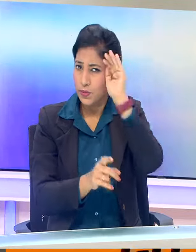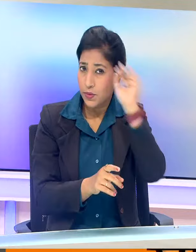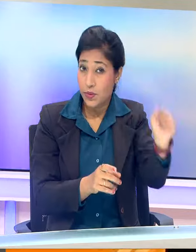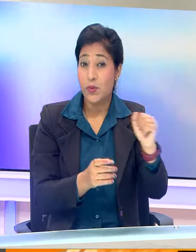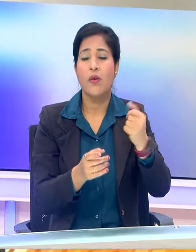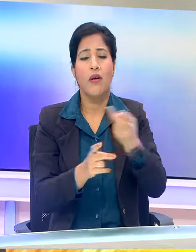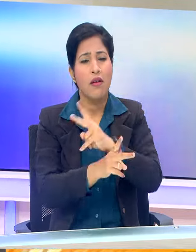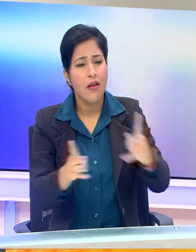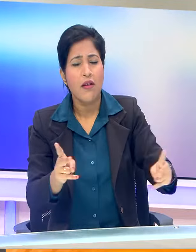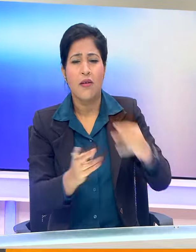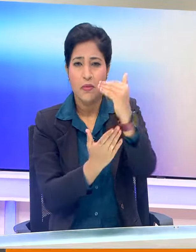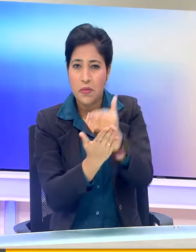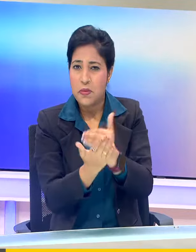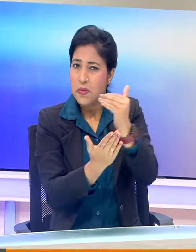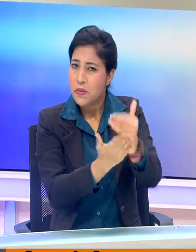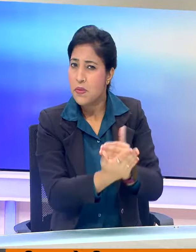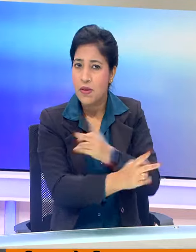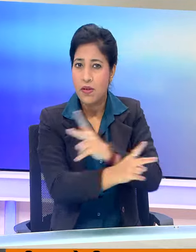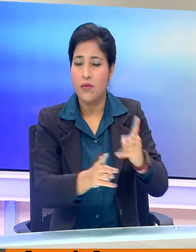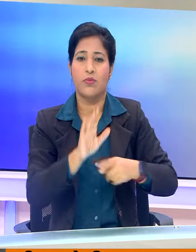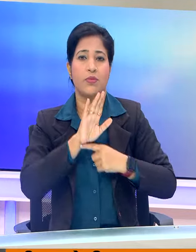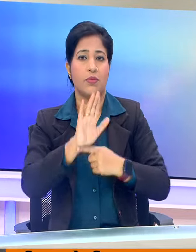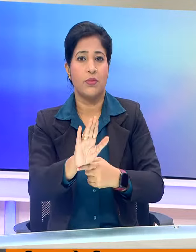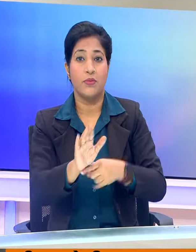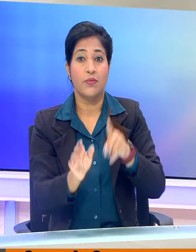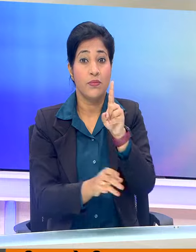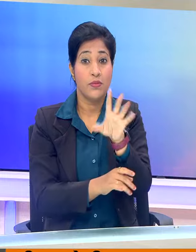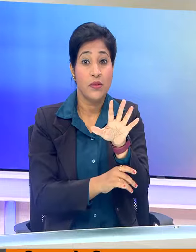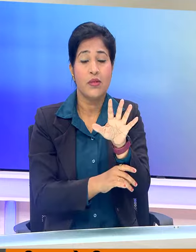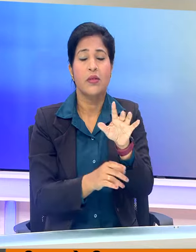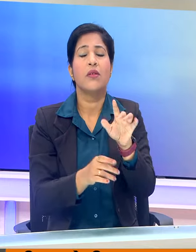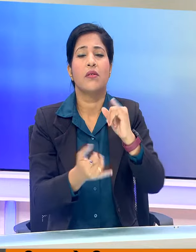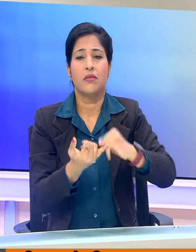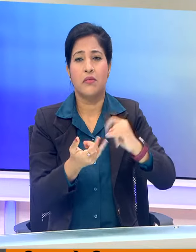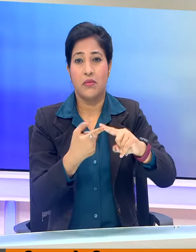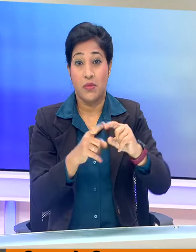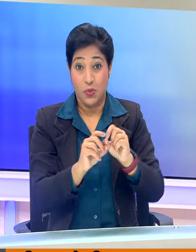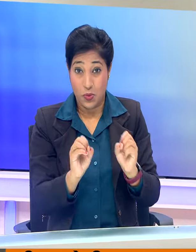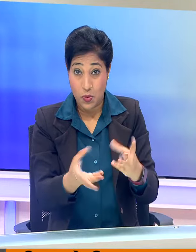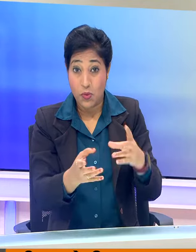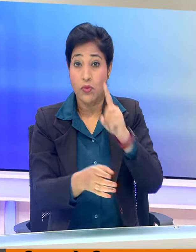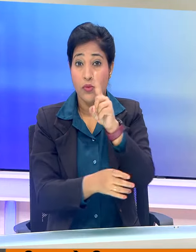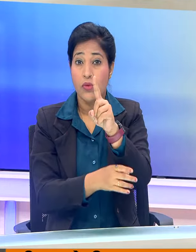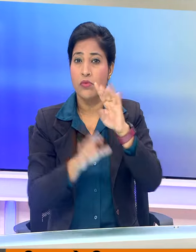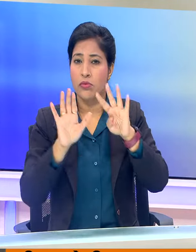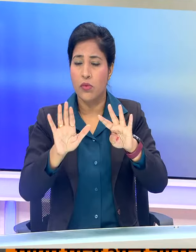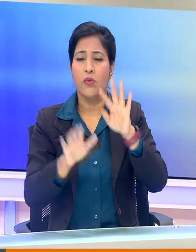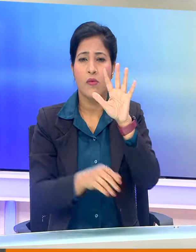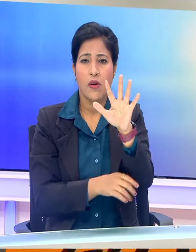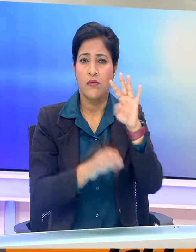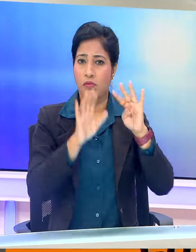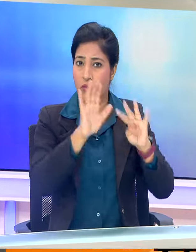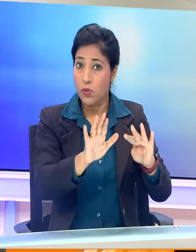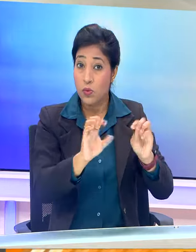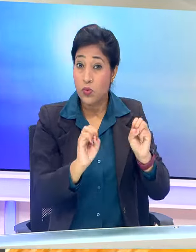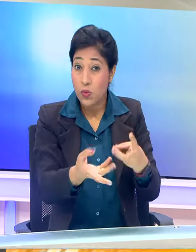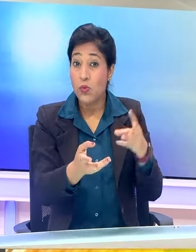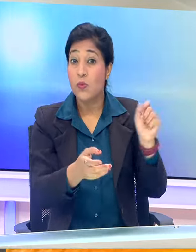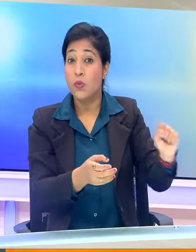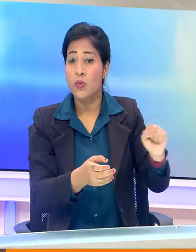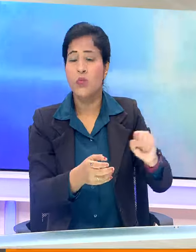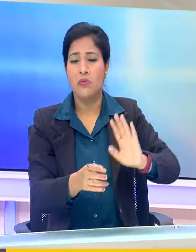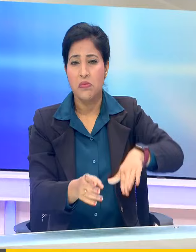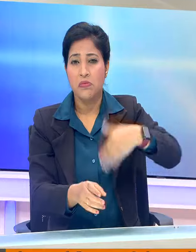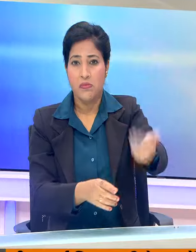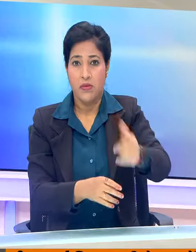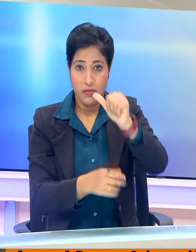विभिन मनोरंजग कारिकरम प्रस्तुत करेगा दूरदरशन के शिरुवात 15 सतंबर 1969 को ही थी और इसके बाद से ये